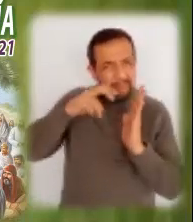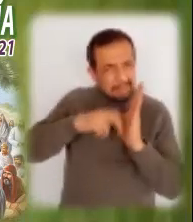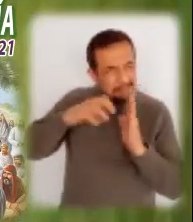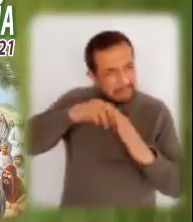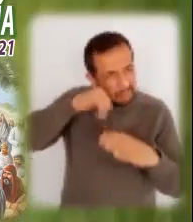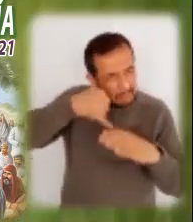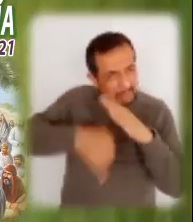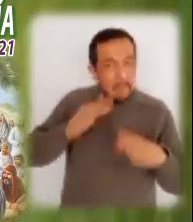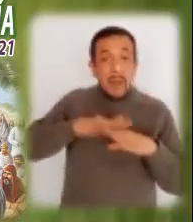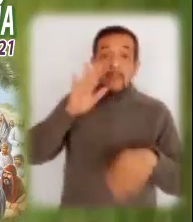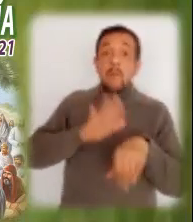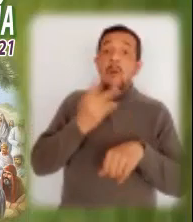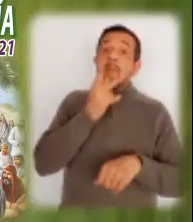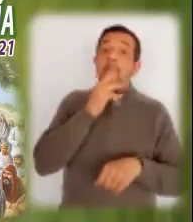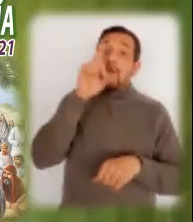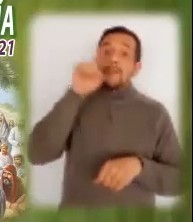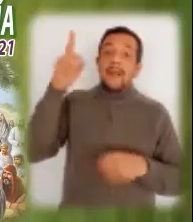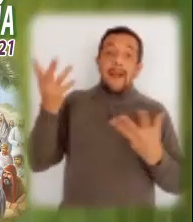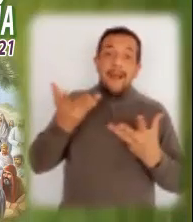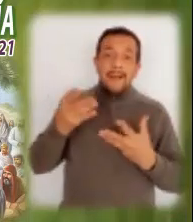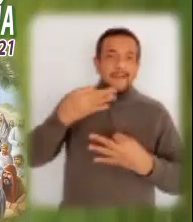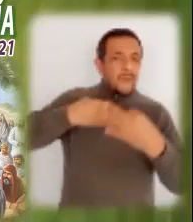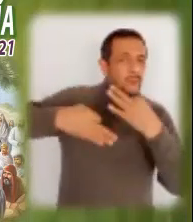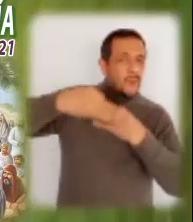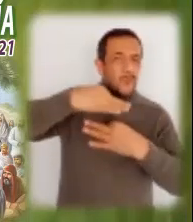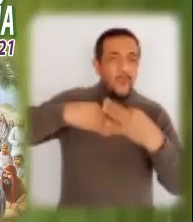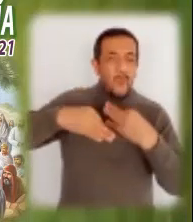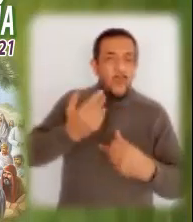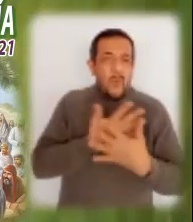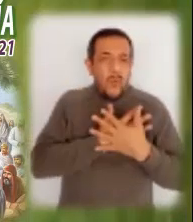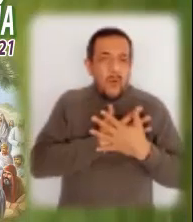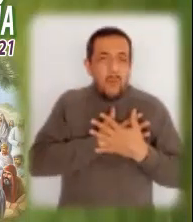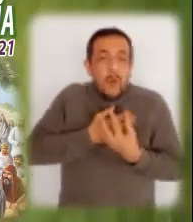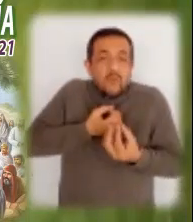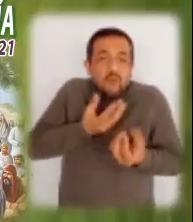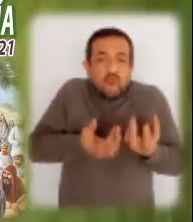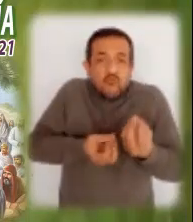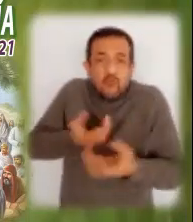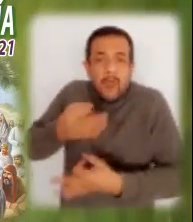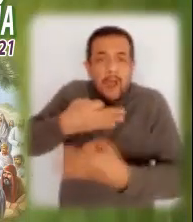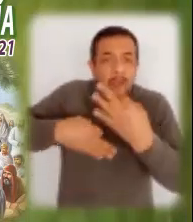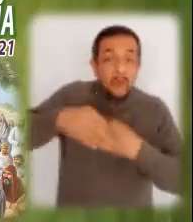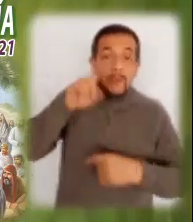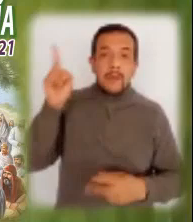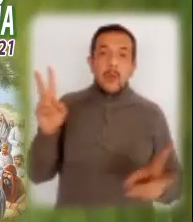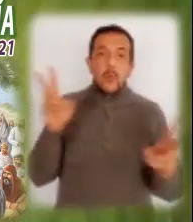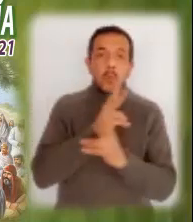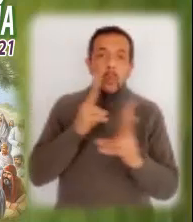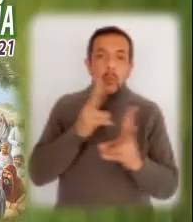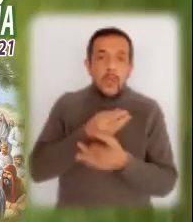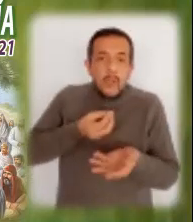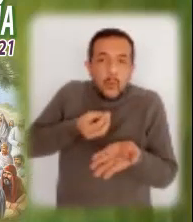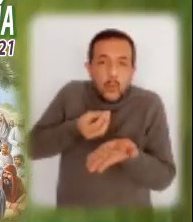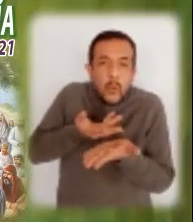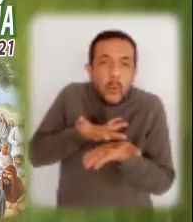Demos gracias a Dios que para hacernos a cada uno de nosotros ha puesto todo su amor en cada uno y nos da la vida con su